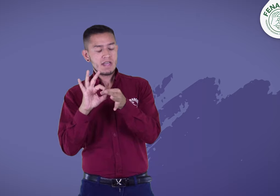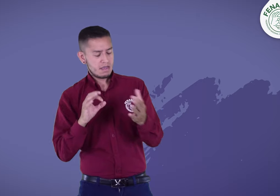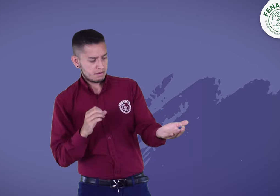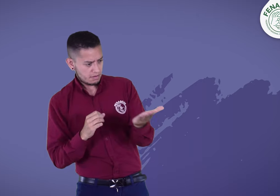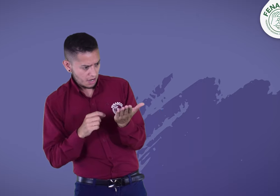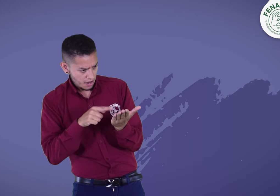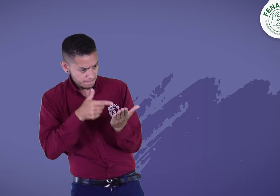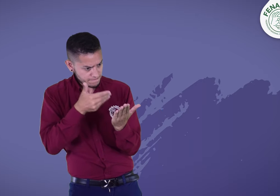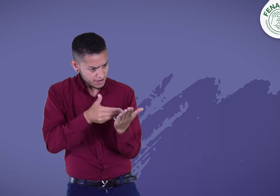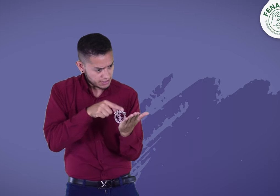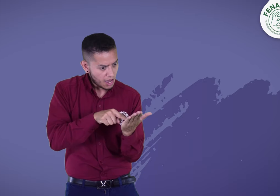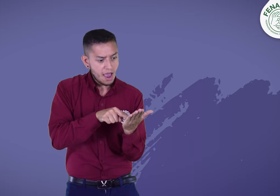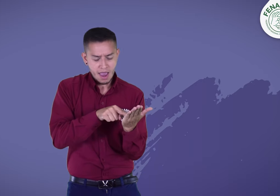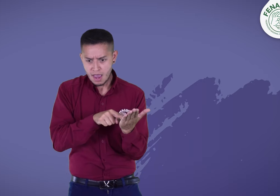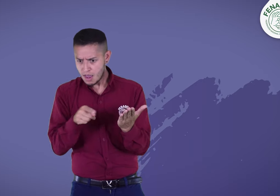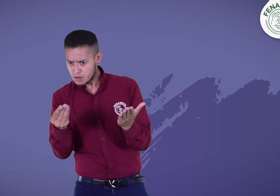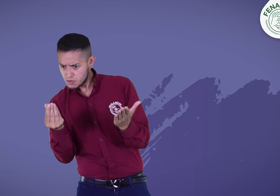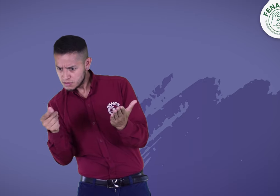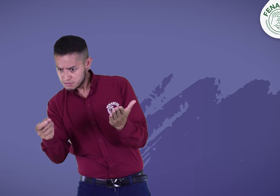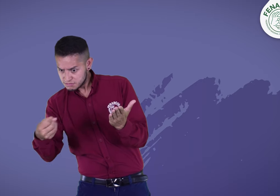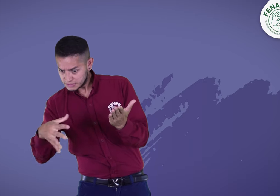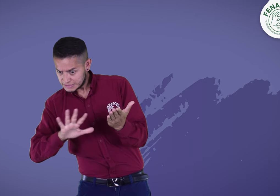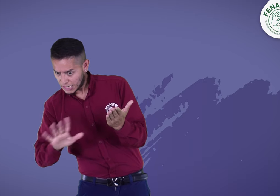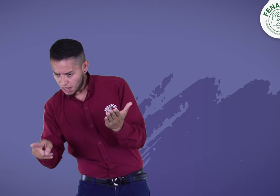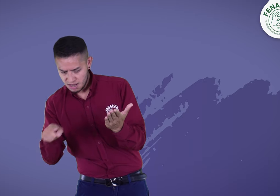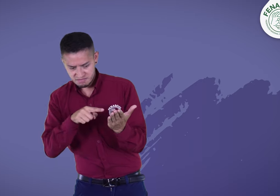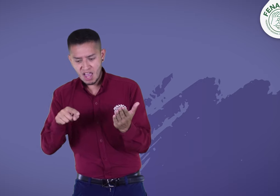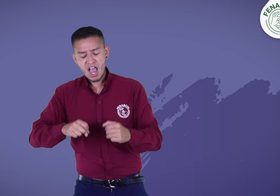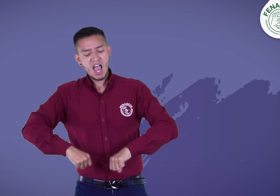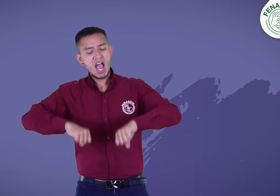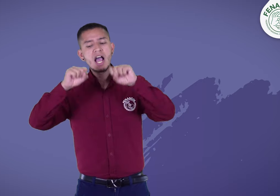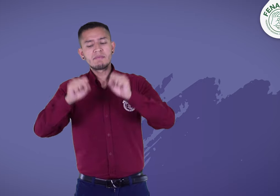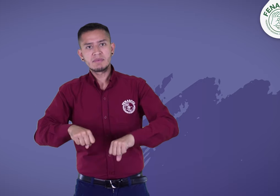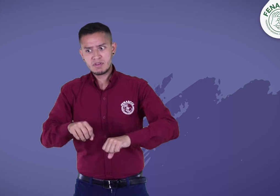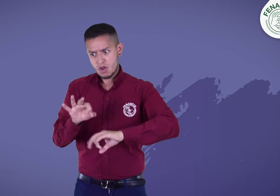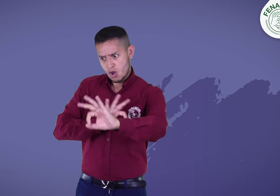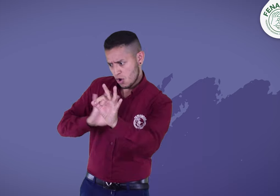Se preparará el pedido de los libros y o DVDs en lengua de señas colombiana para ser enviados.